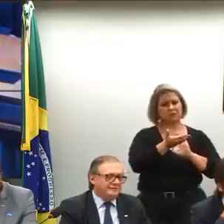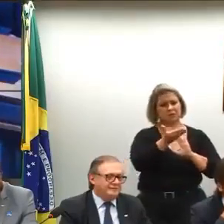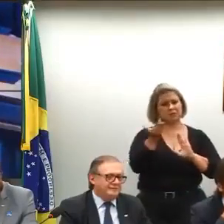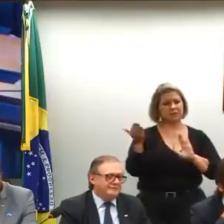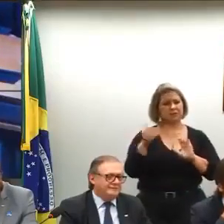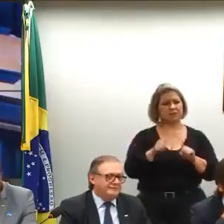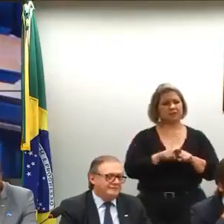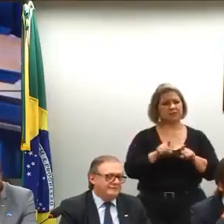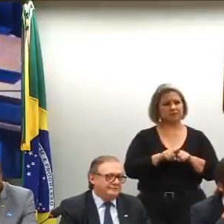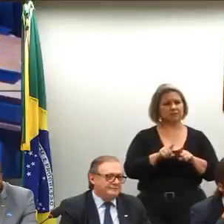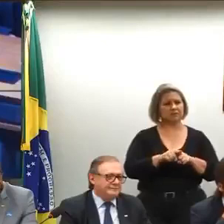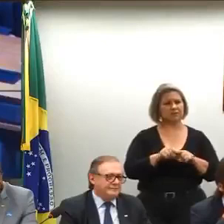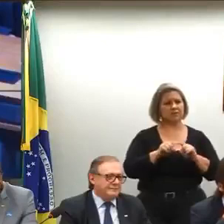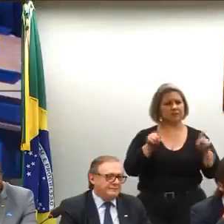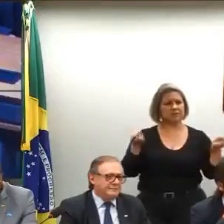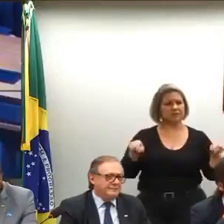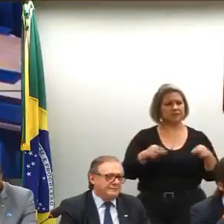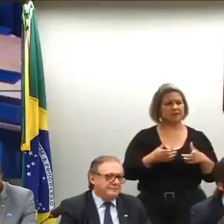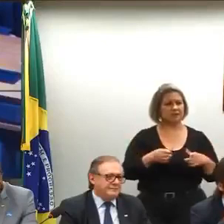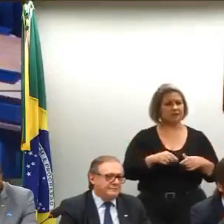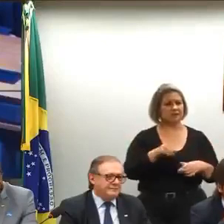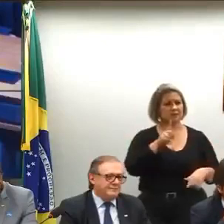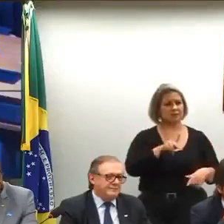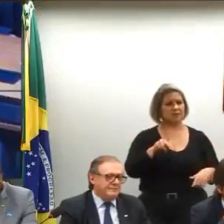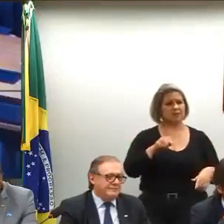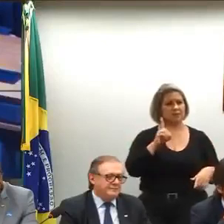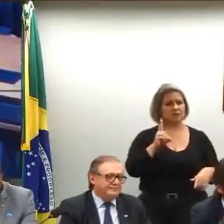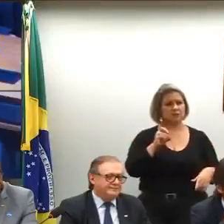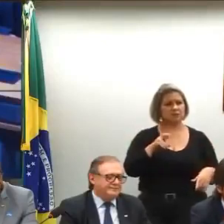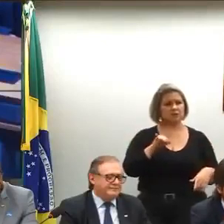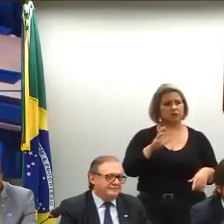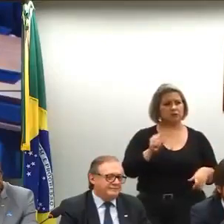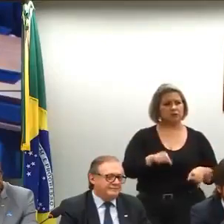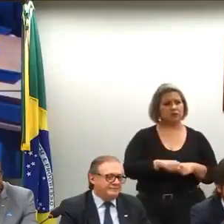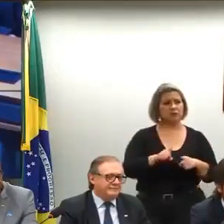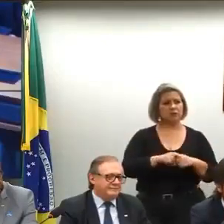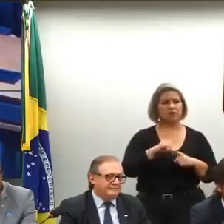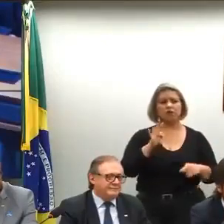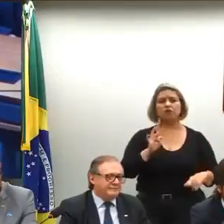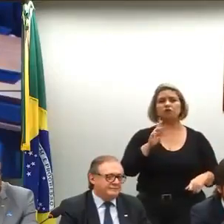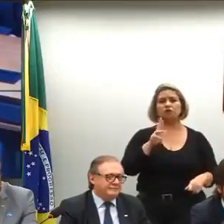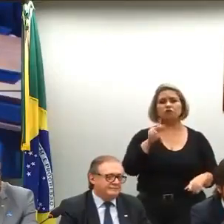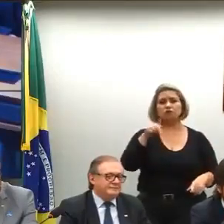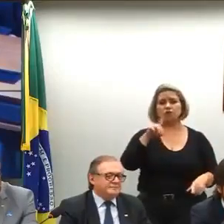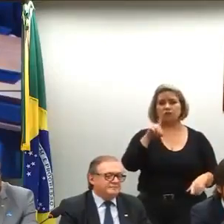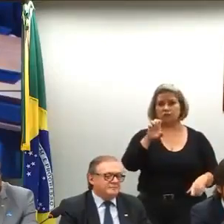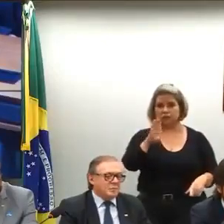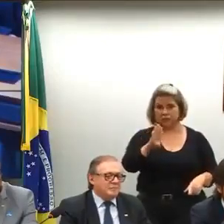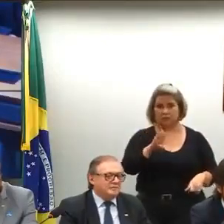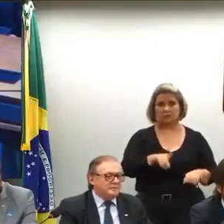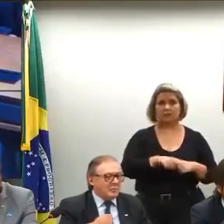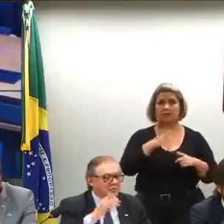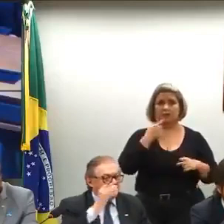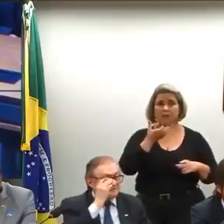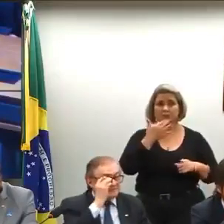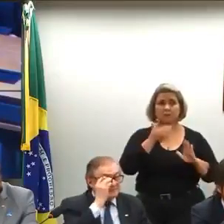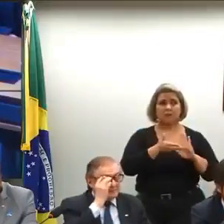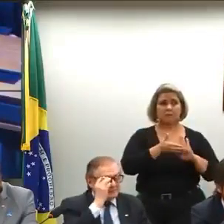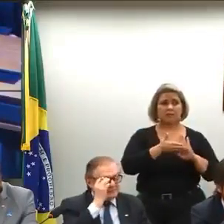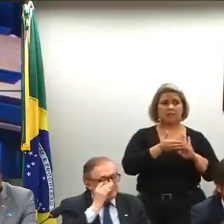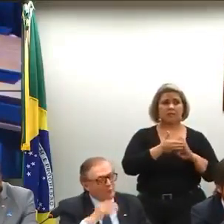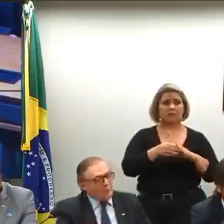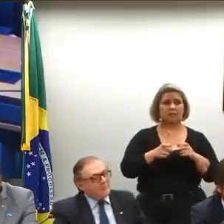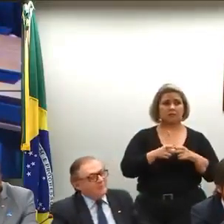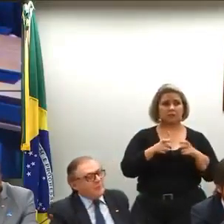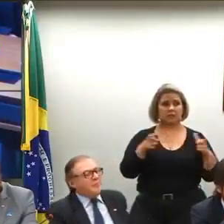que estão nessa sala nesse momento. A professora Dorinha trouxe propostas para o Fundeb. A gente quer um Fundeb que aumente a